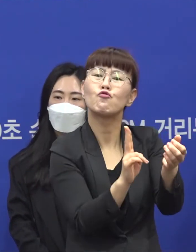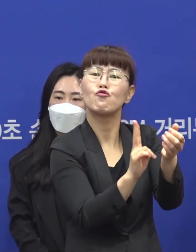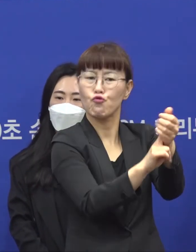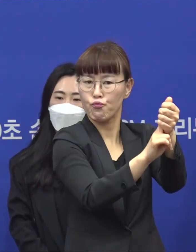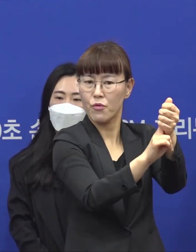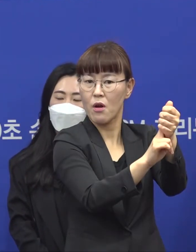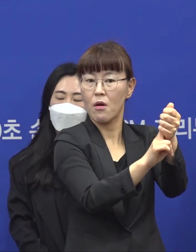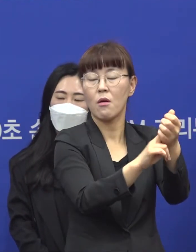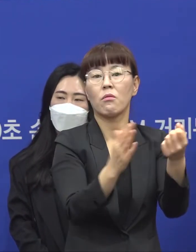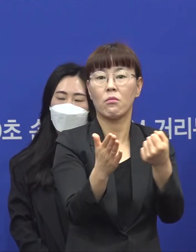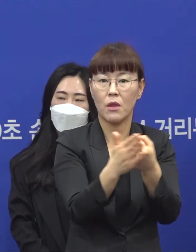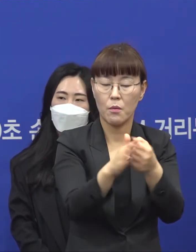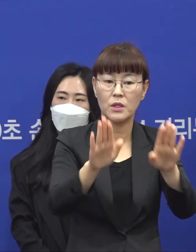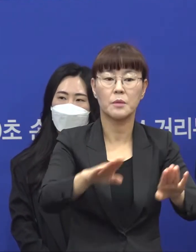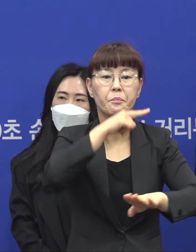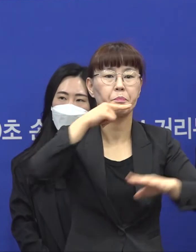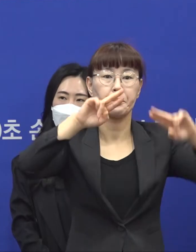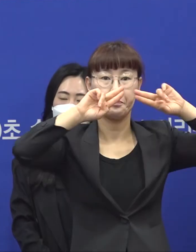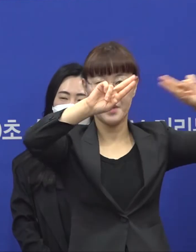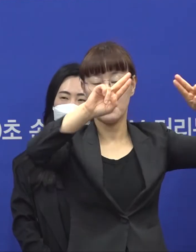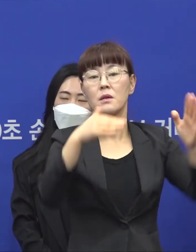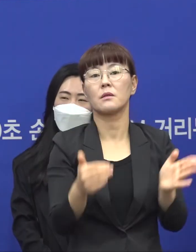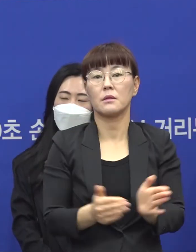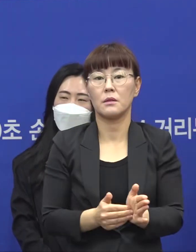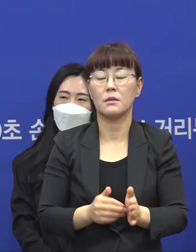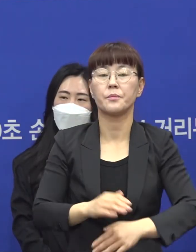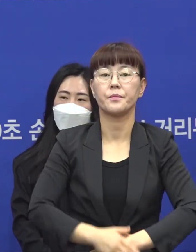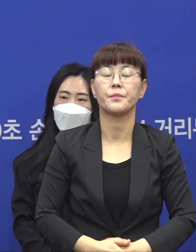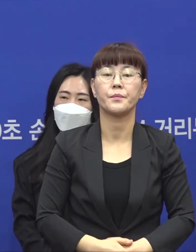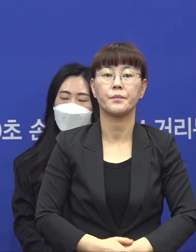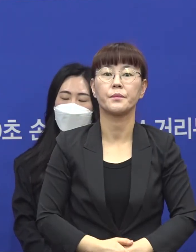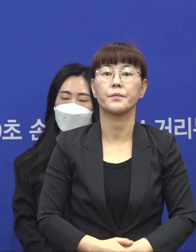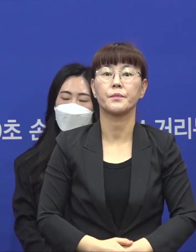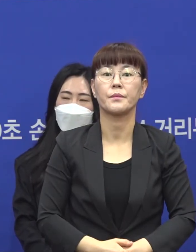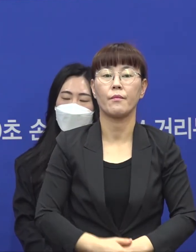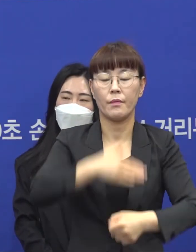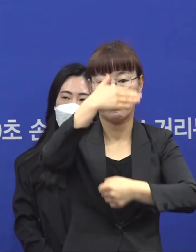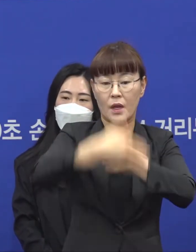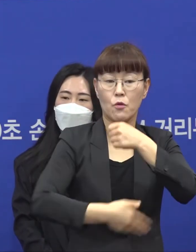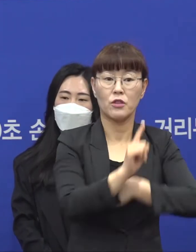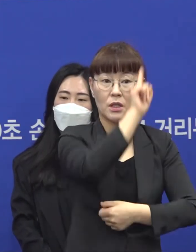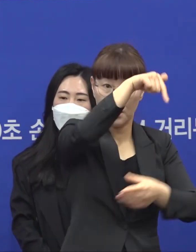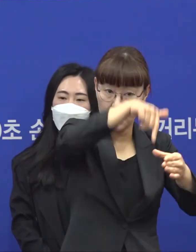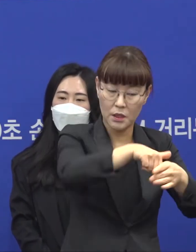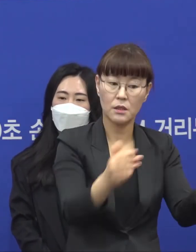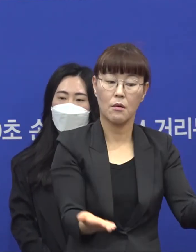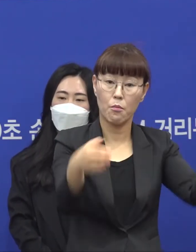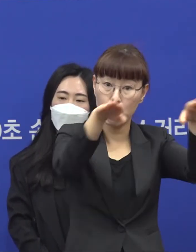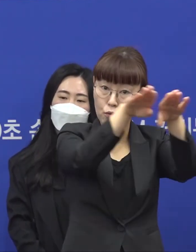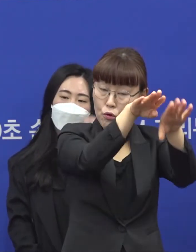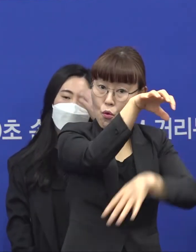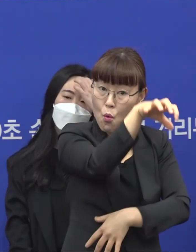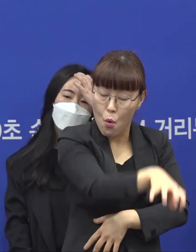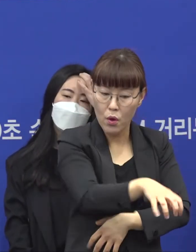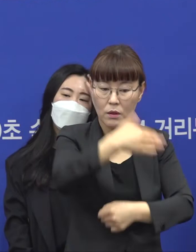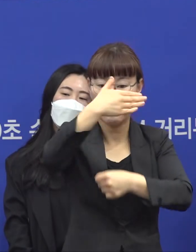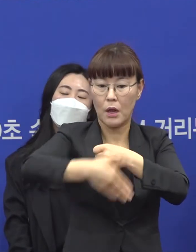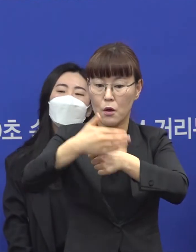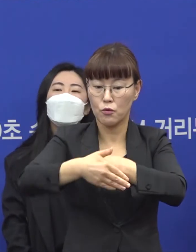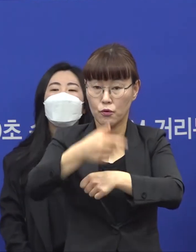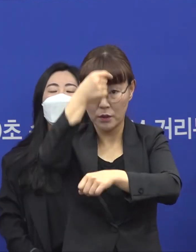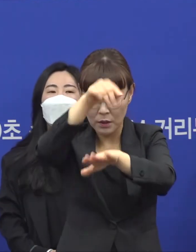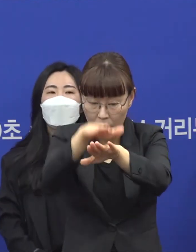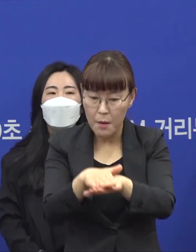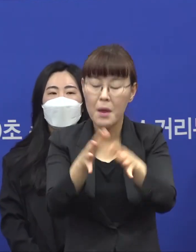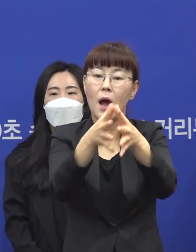예상해서 먼저 감유 절차를 취했습니다. 우선 대구 신천지 예배단 건물과 대구 집화장 소유